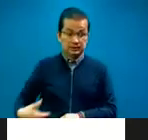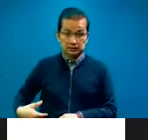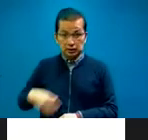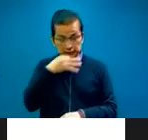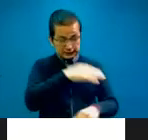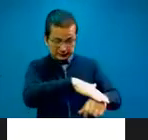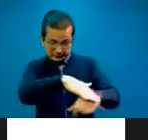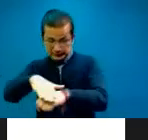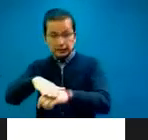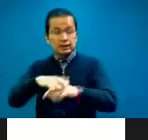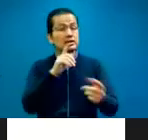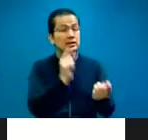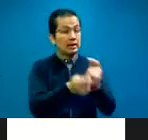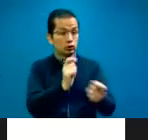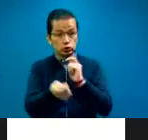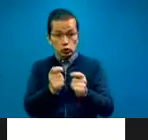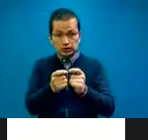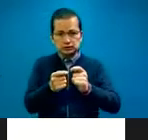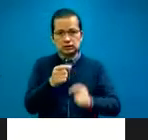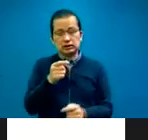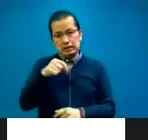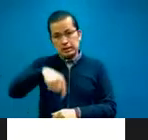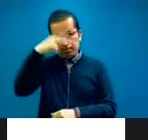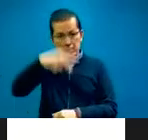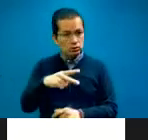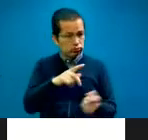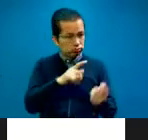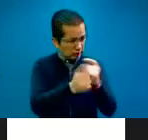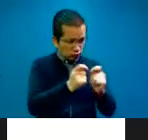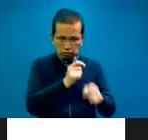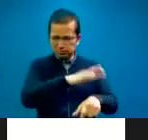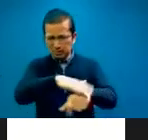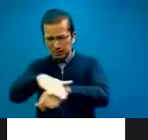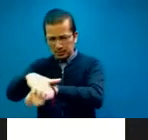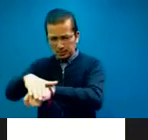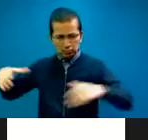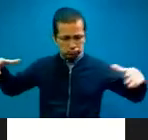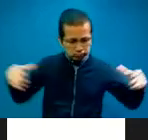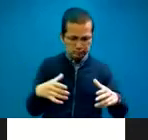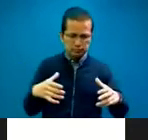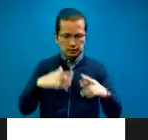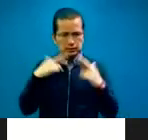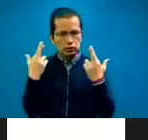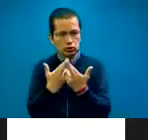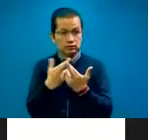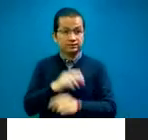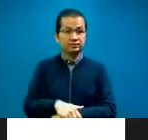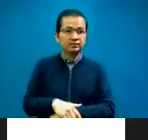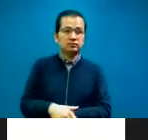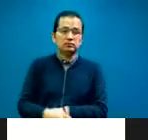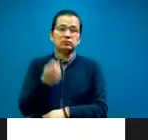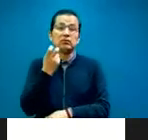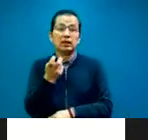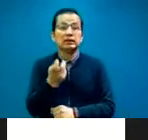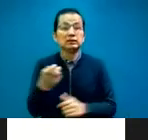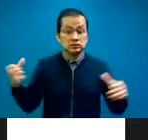intérpretes, sobre todo traductores de México, ¿no? Sin distinción, sin etiqueta. Y a esa reunión